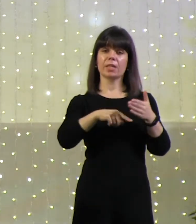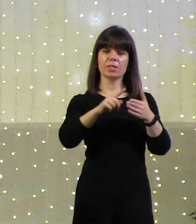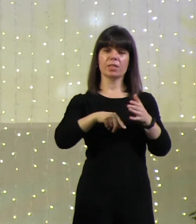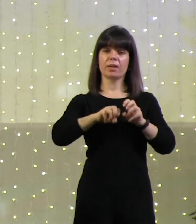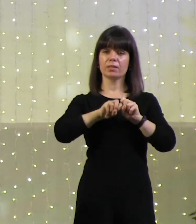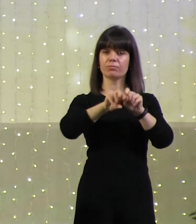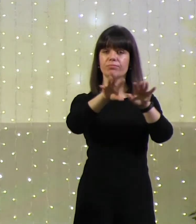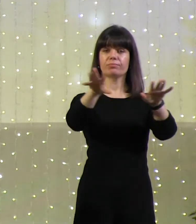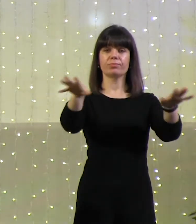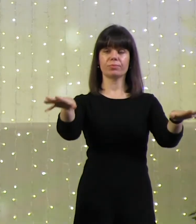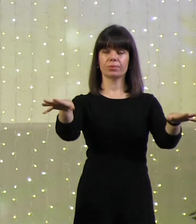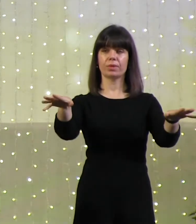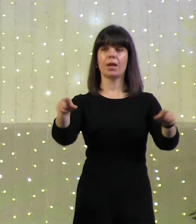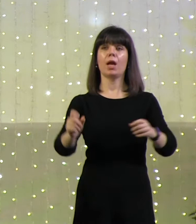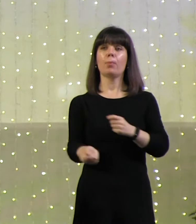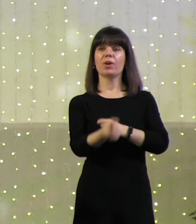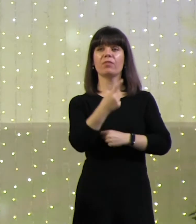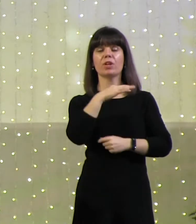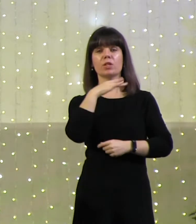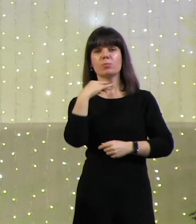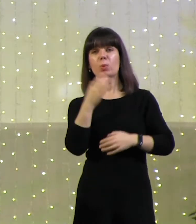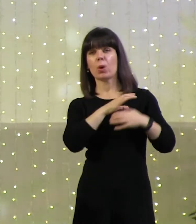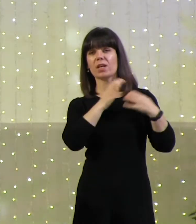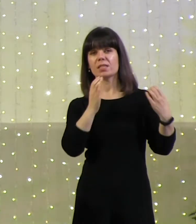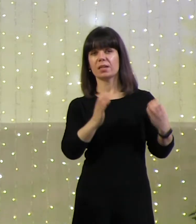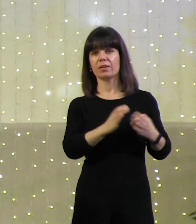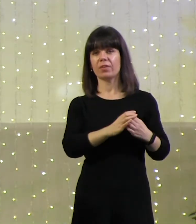апостолов появилось очень много верующих, много церквей,